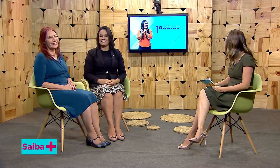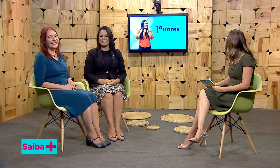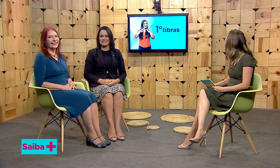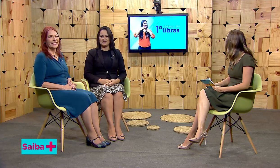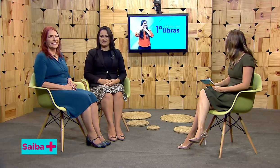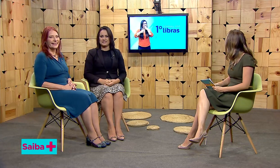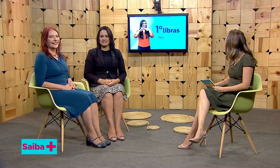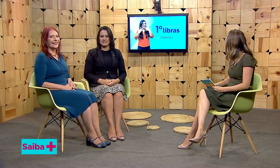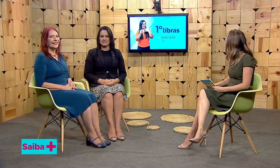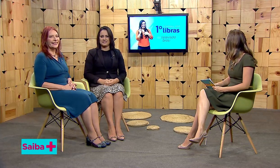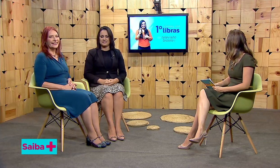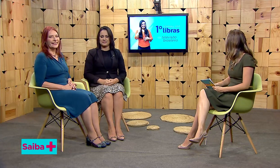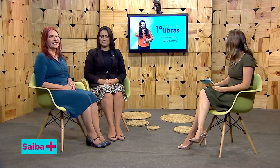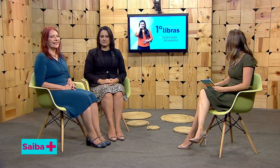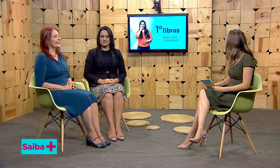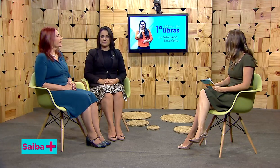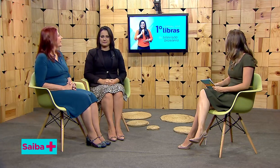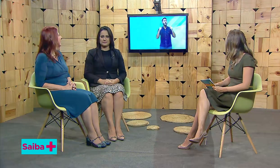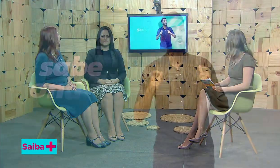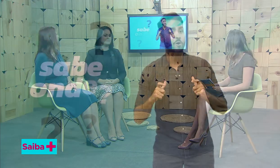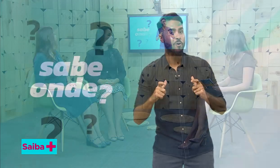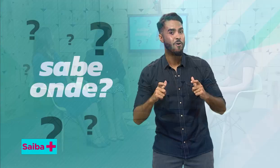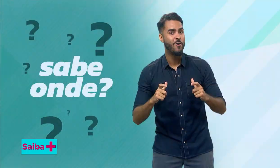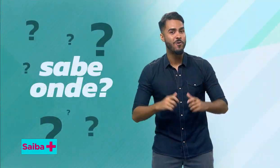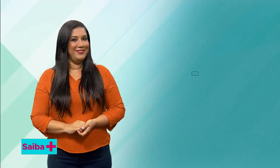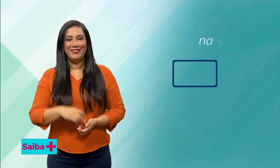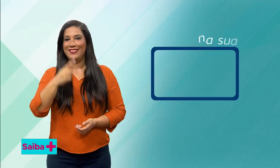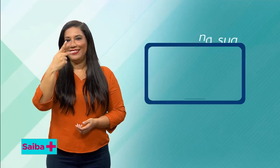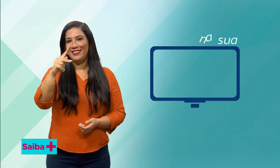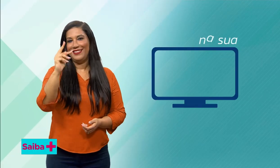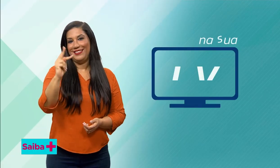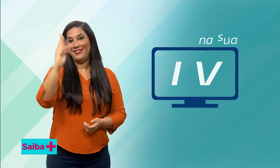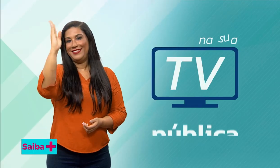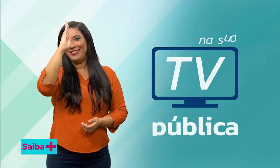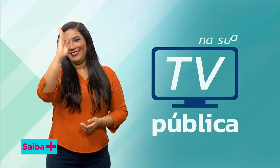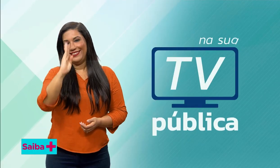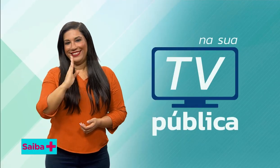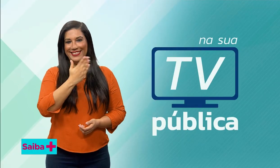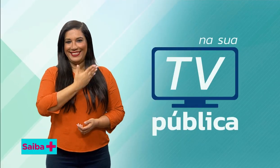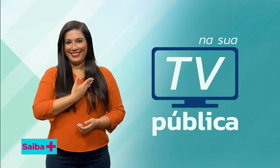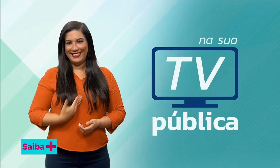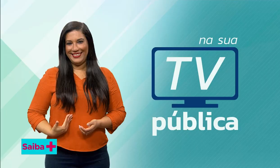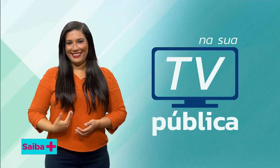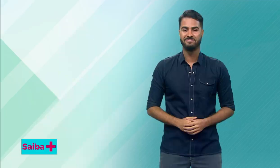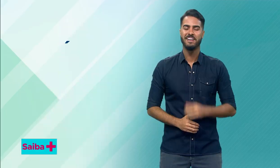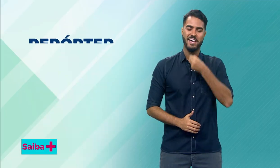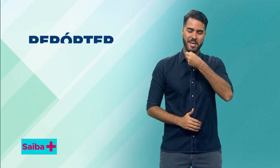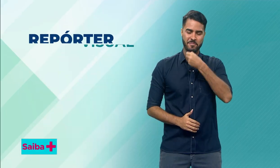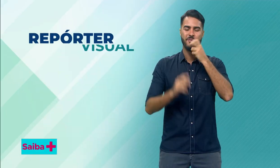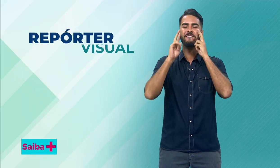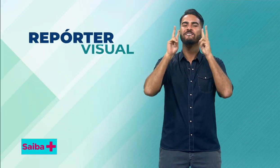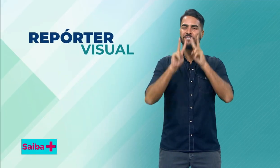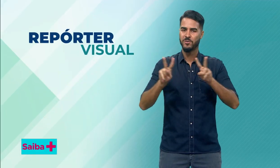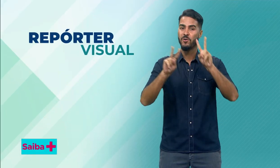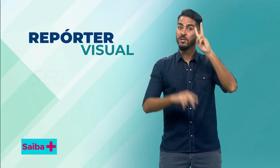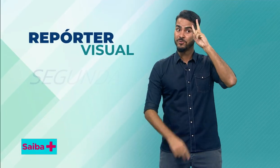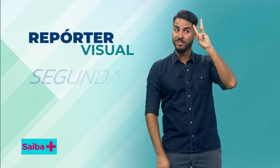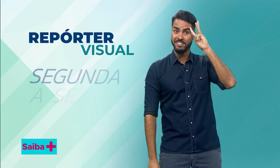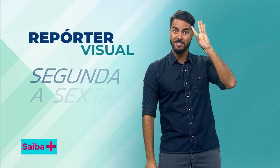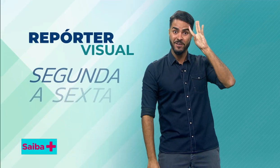em libras da TV brasileira. Sabe onde? Na sua TV pública. Repórter visual. De